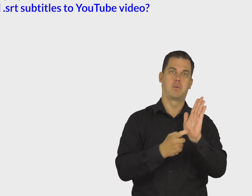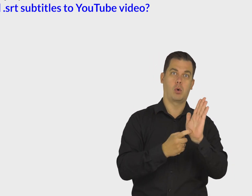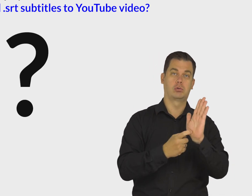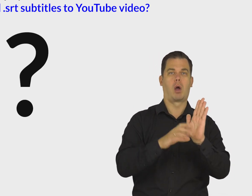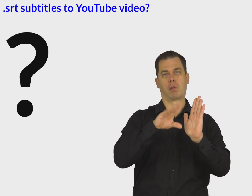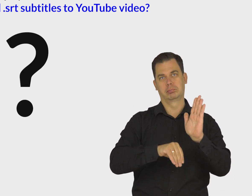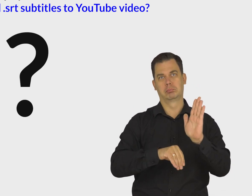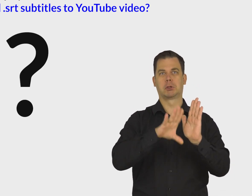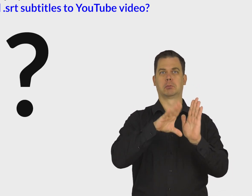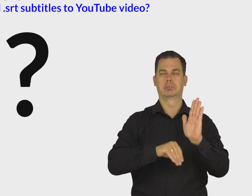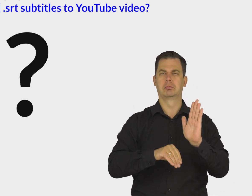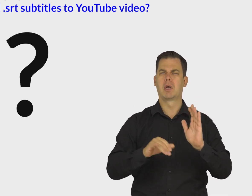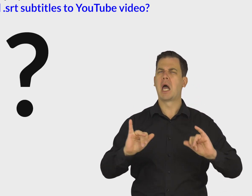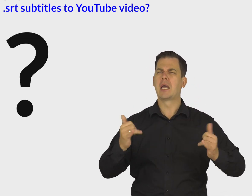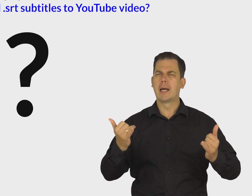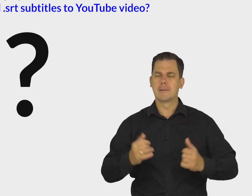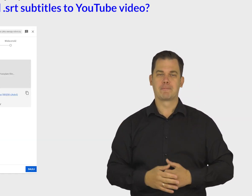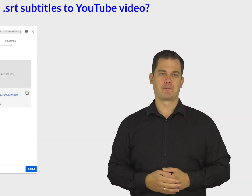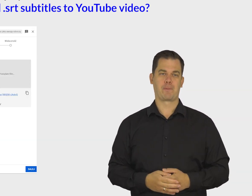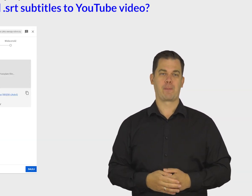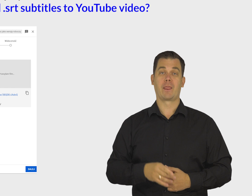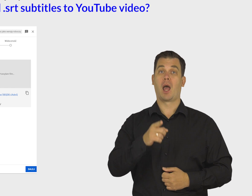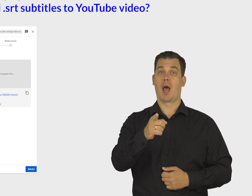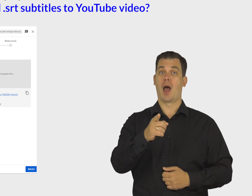Dzięki za Dzięki